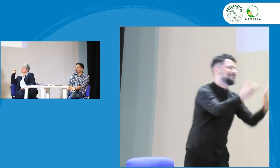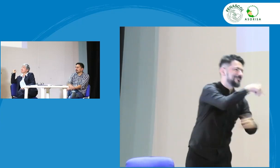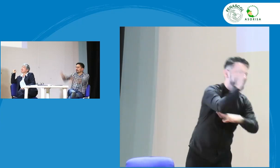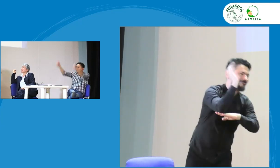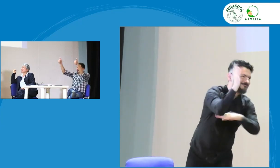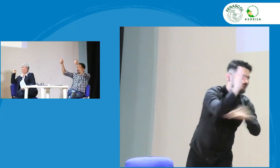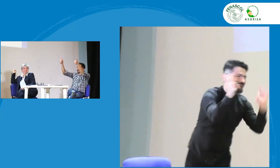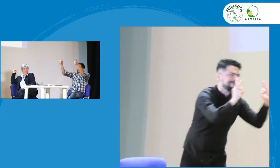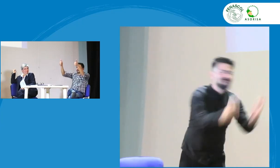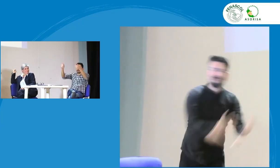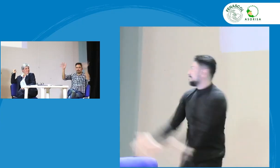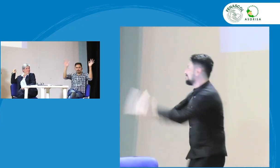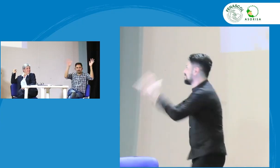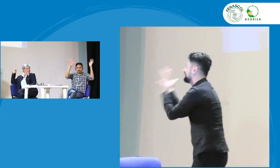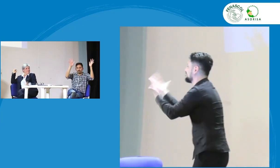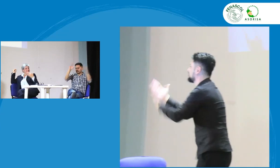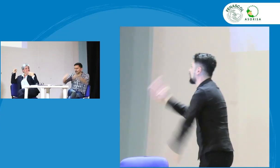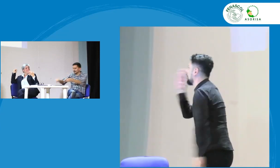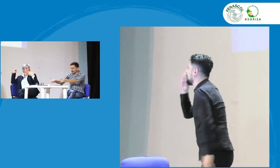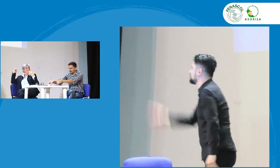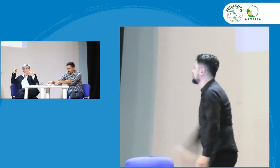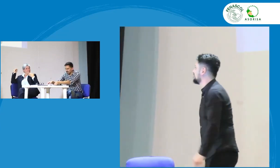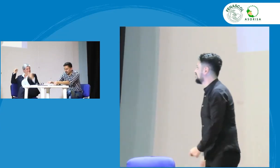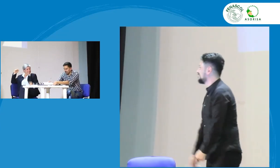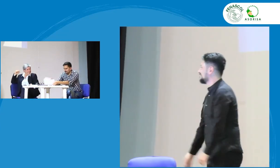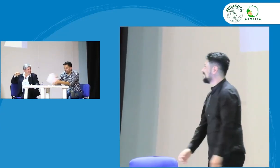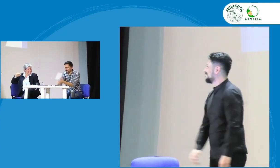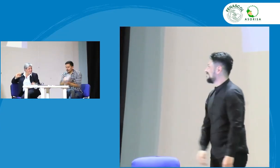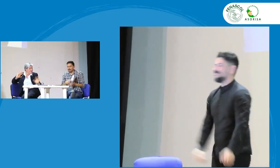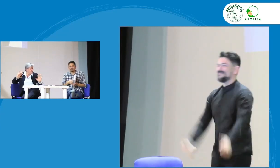su ponencia. Gracias a ustedes. Muchas gracias a usted.